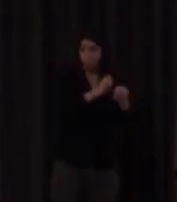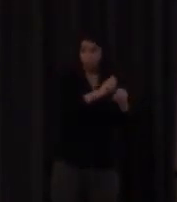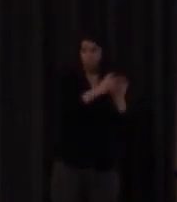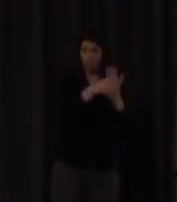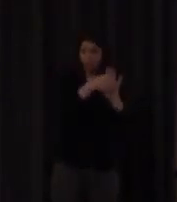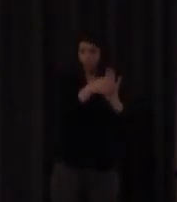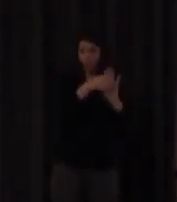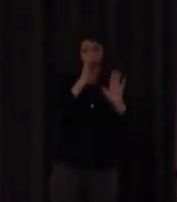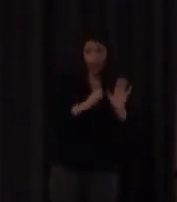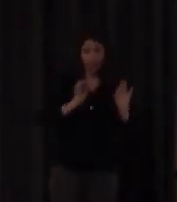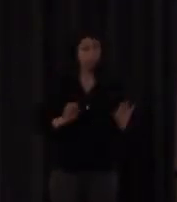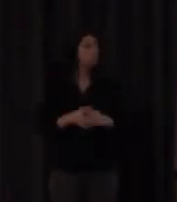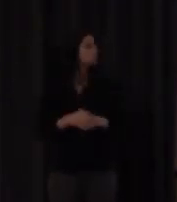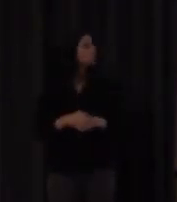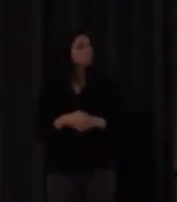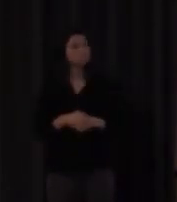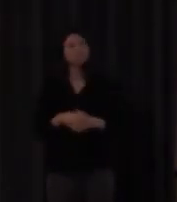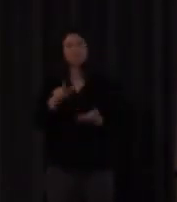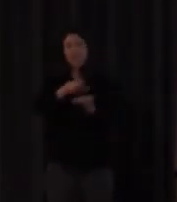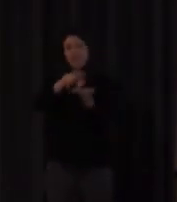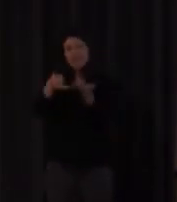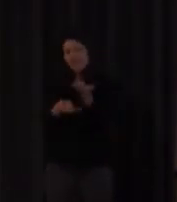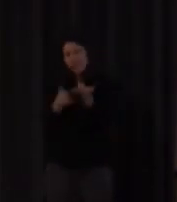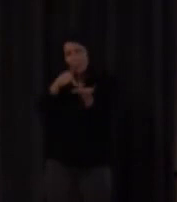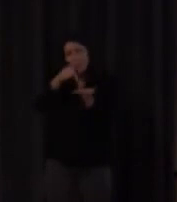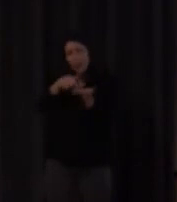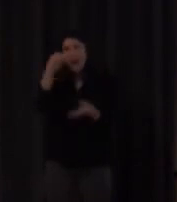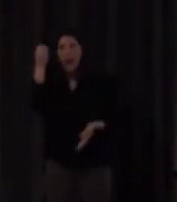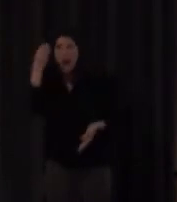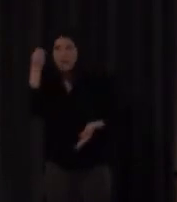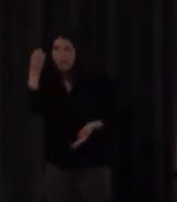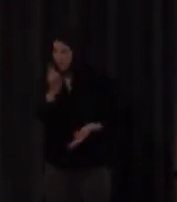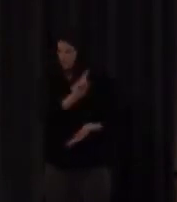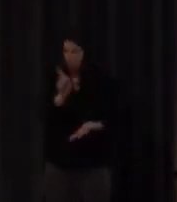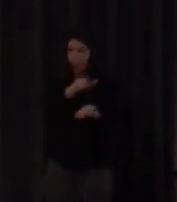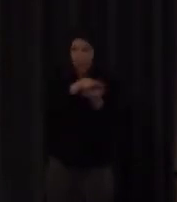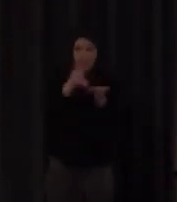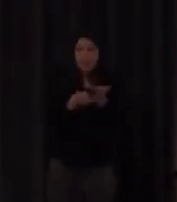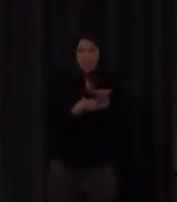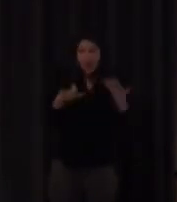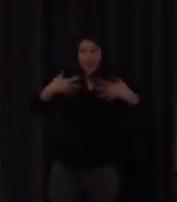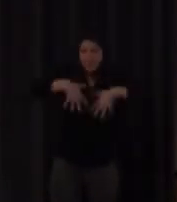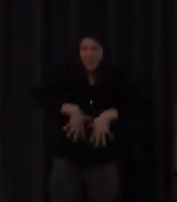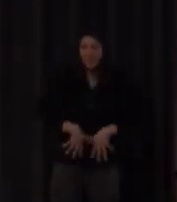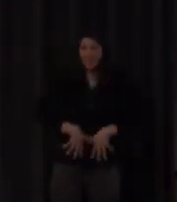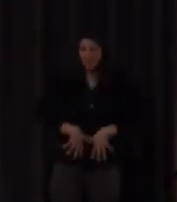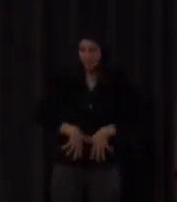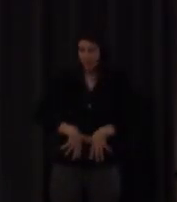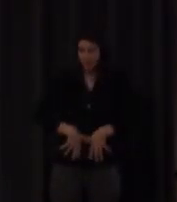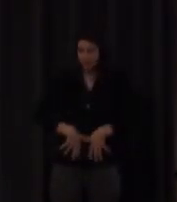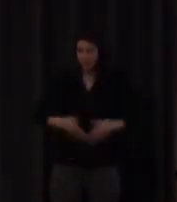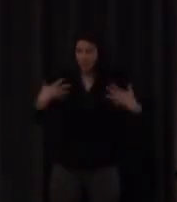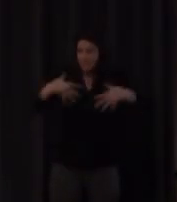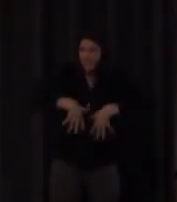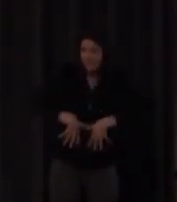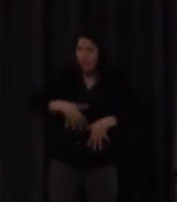se adquiere más que aprenderse la capacidad humana de comunicación es una capacidad que se adquiere lo que